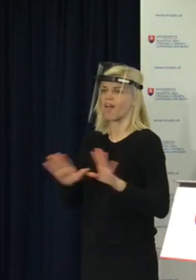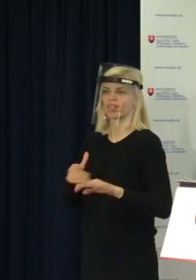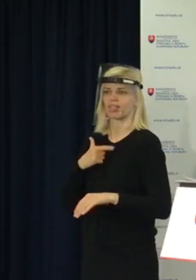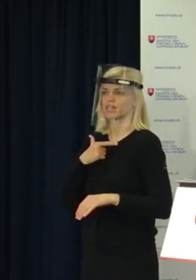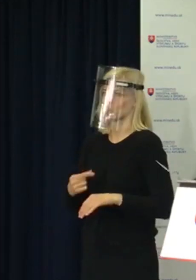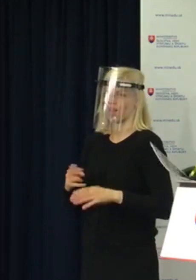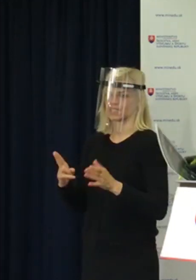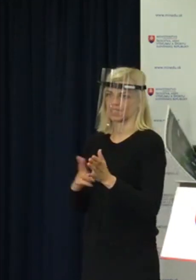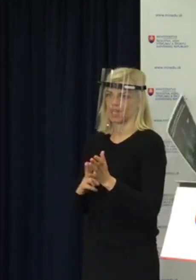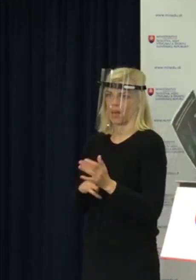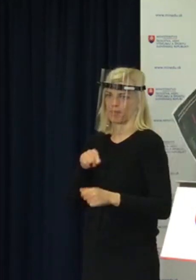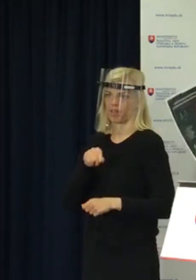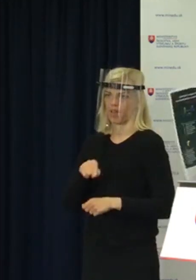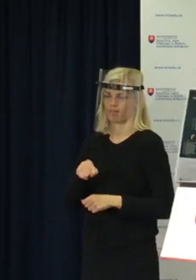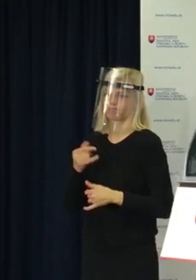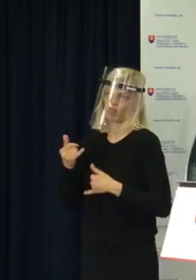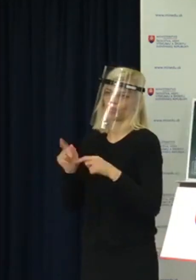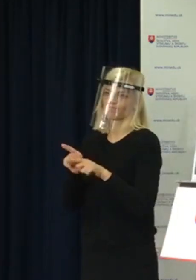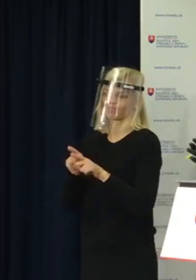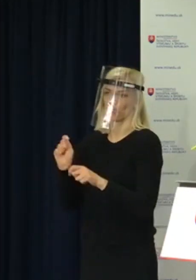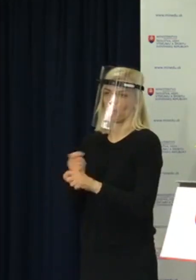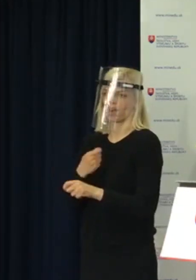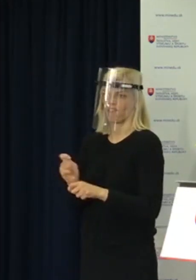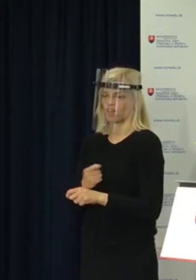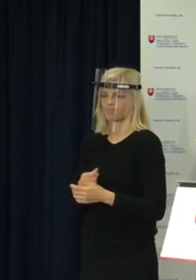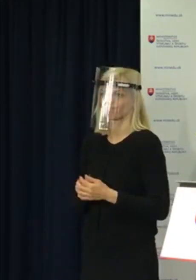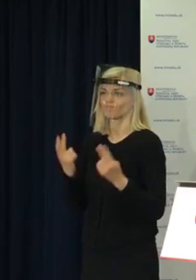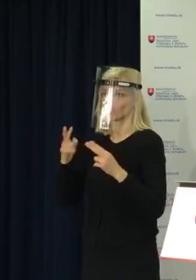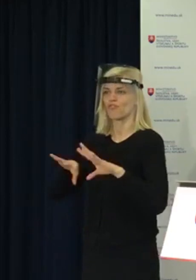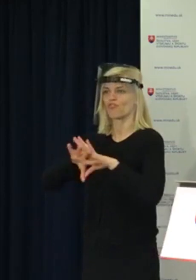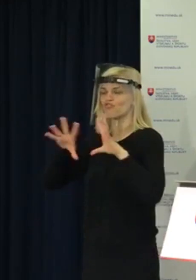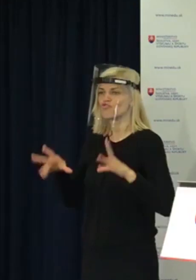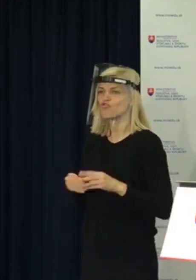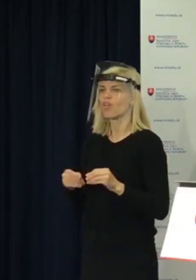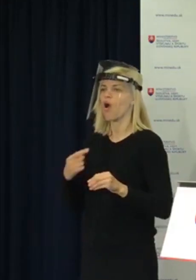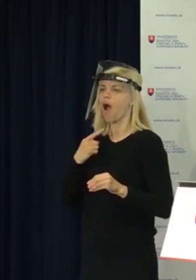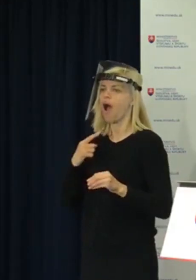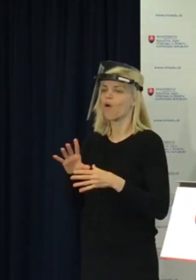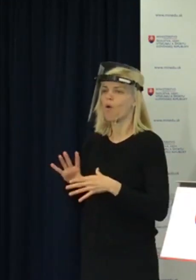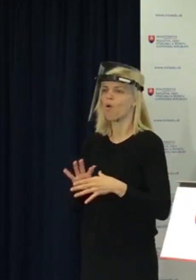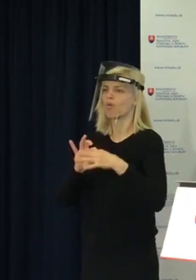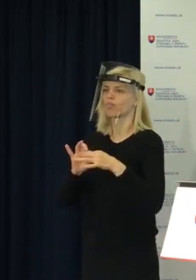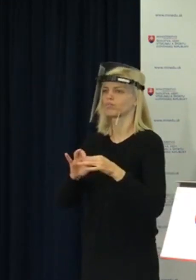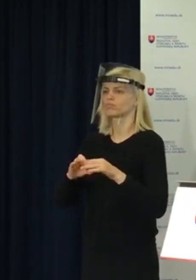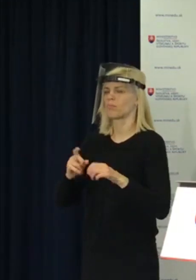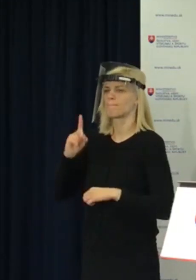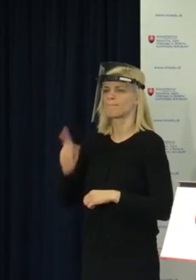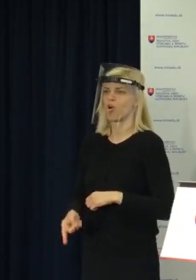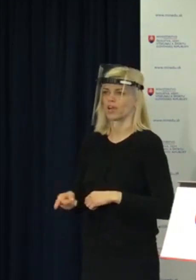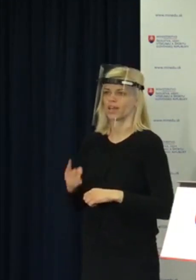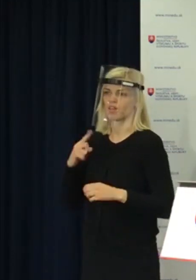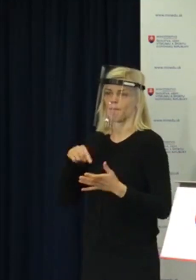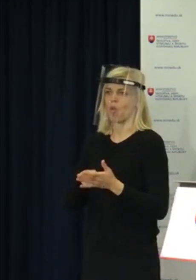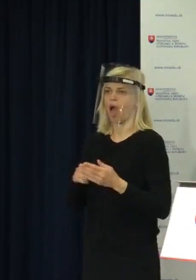poznáme. K tomu sme opätovne vypracovali dokumenty, ako by to teda podľa Úradu verejného zdravotníctva malo